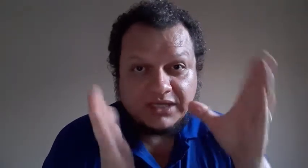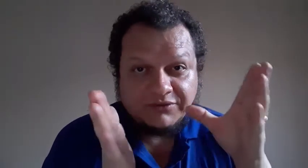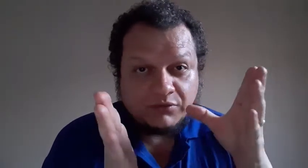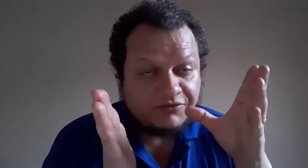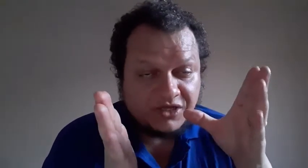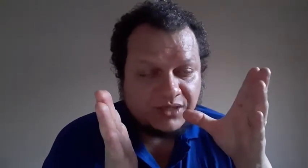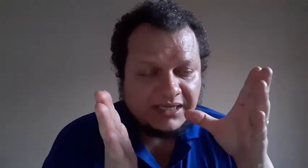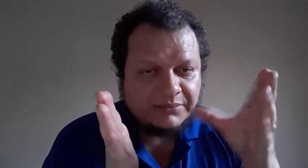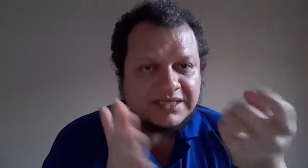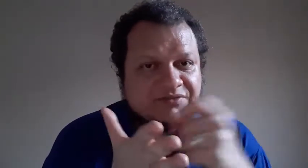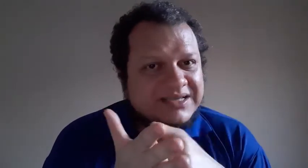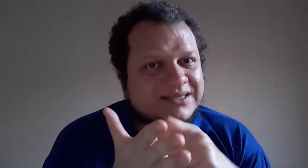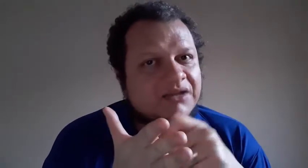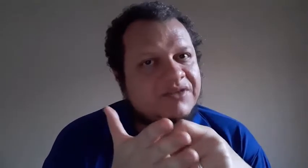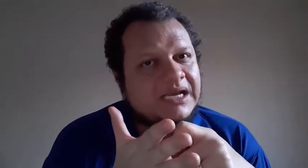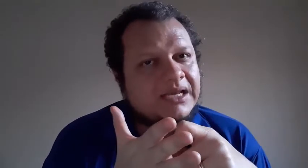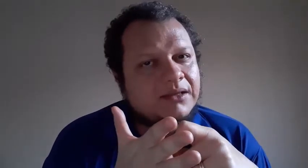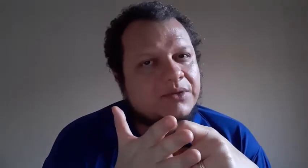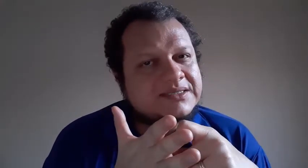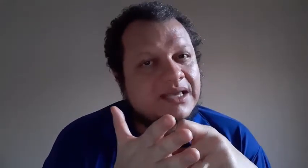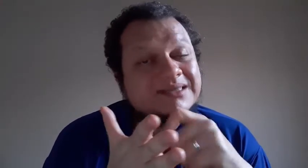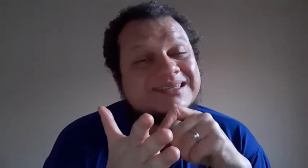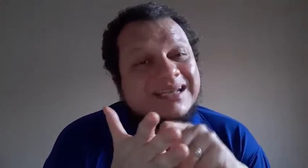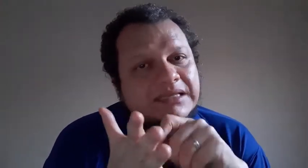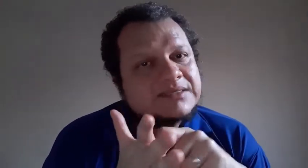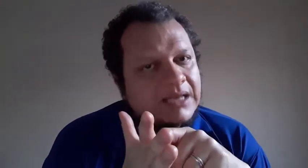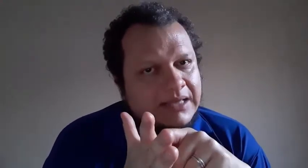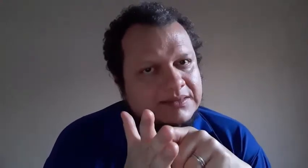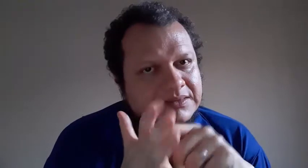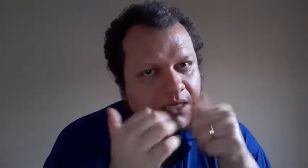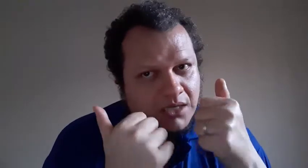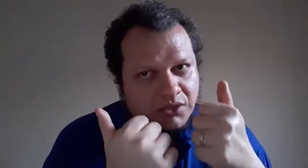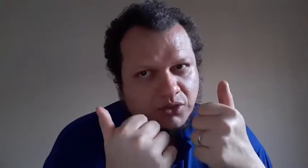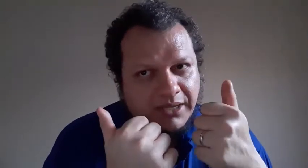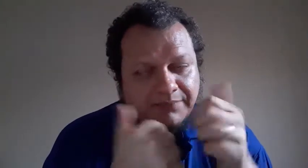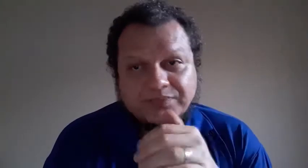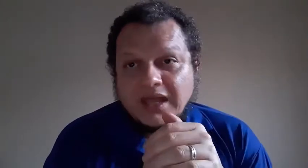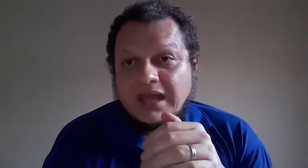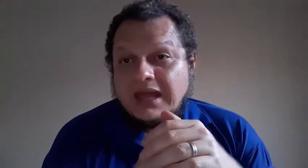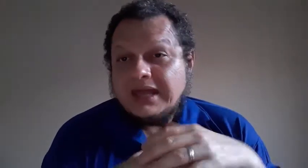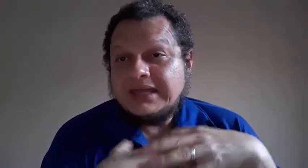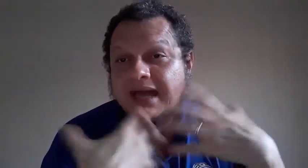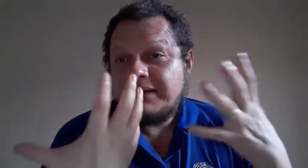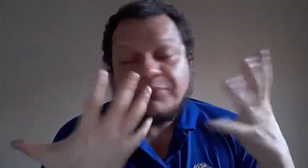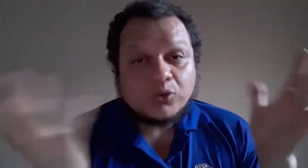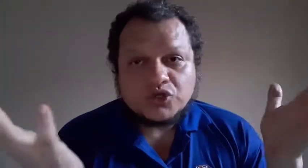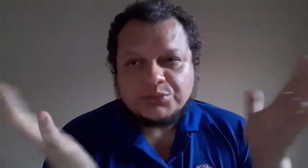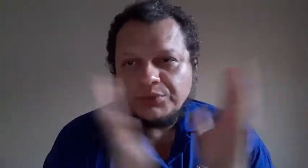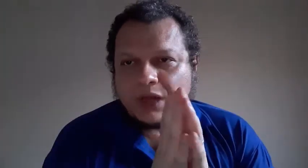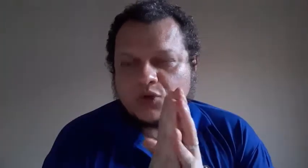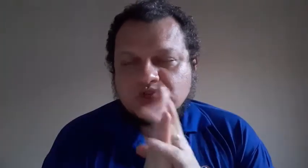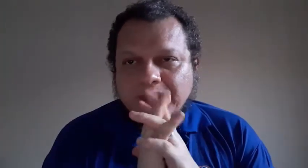vídeo em libras e vai escrever em língua de escrita de sinais. Tudo bem? E aí, por último, a última